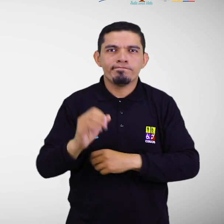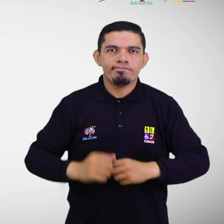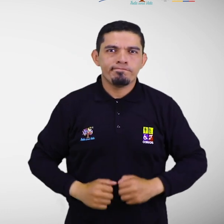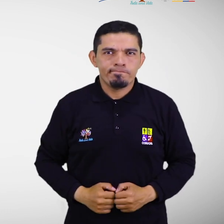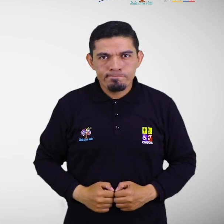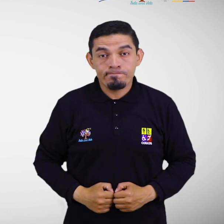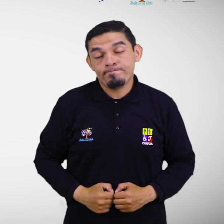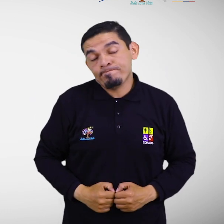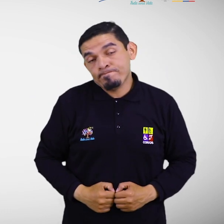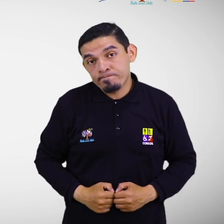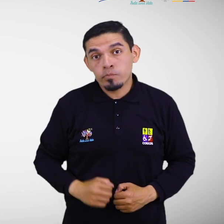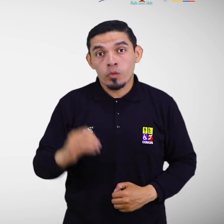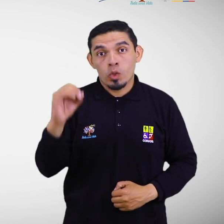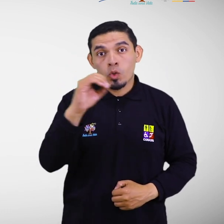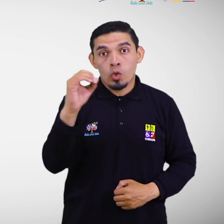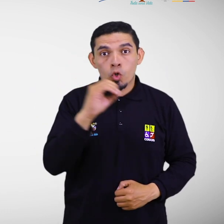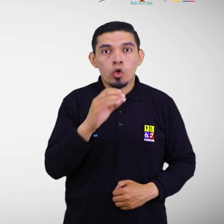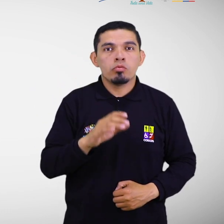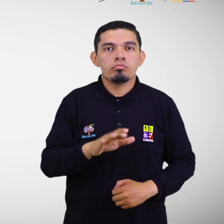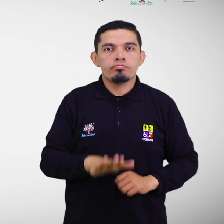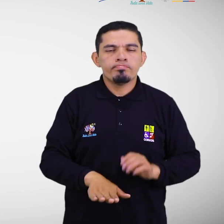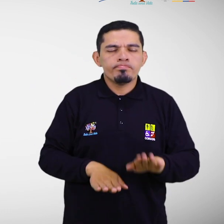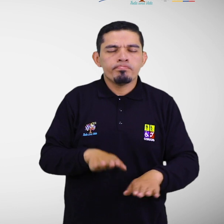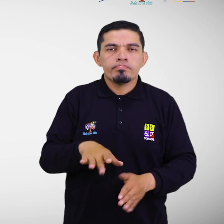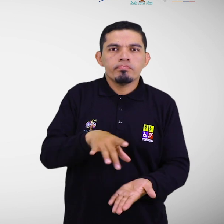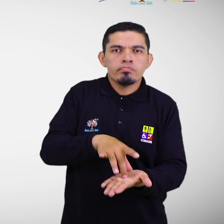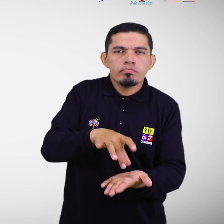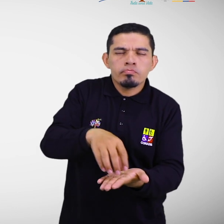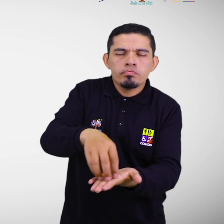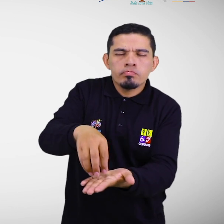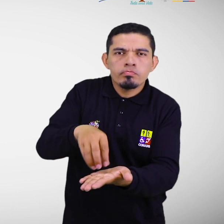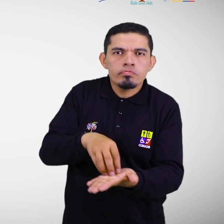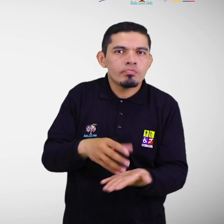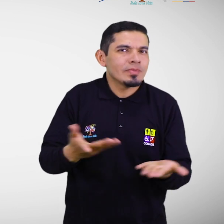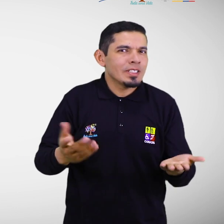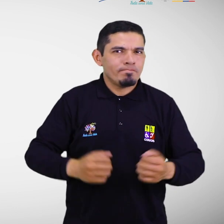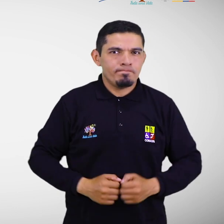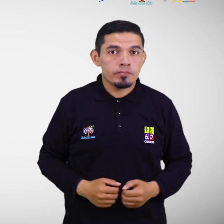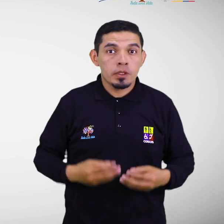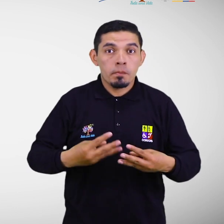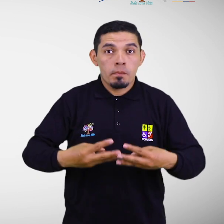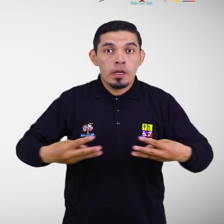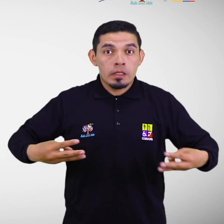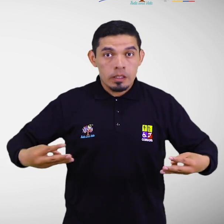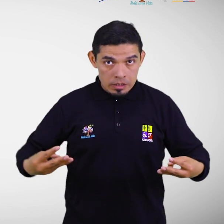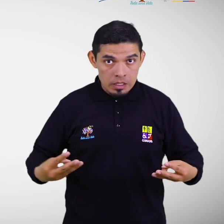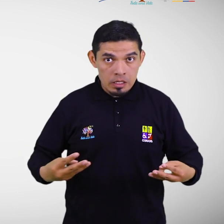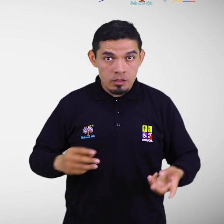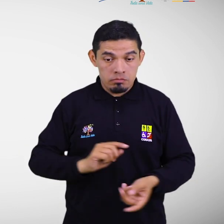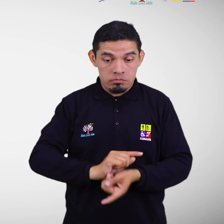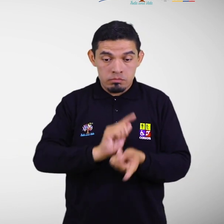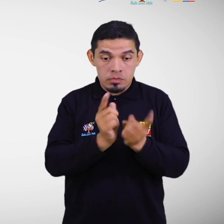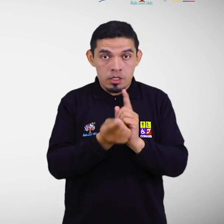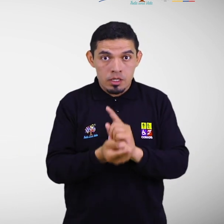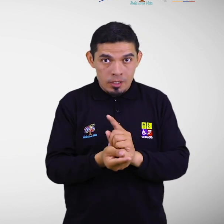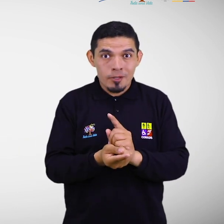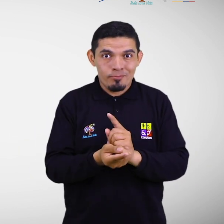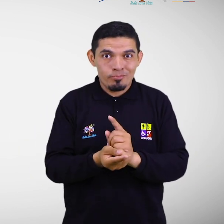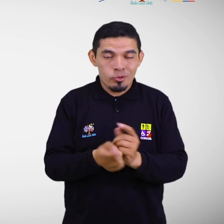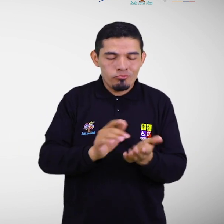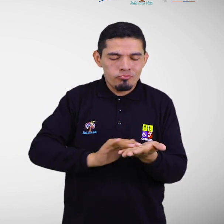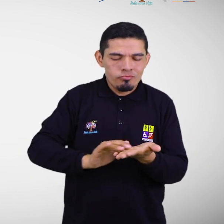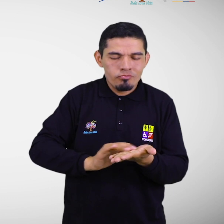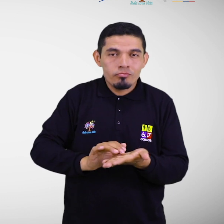Así como la falta de pisos podo-táctiles, la escasa producción de material informativo en sistema braille y en alto